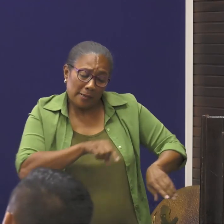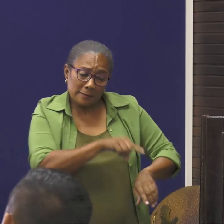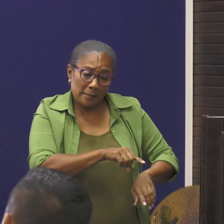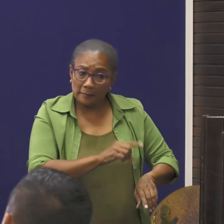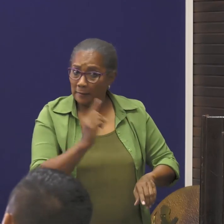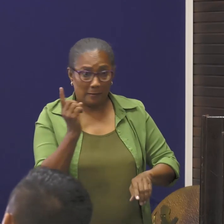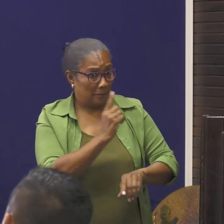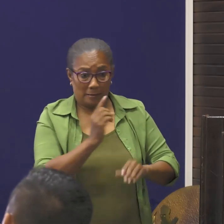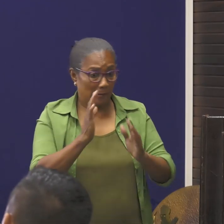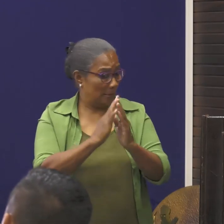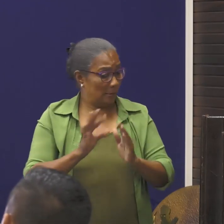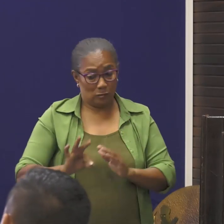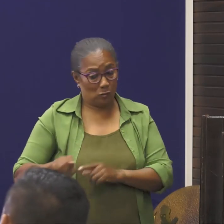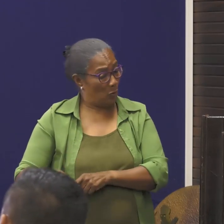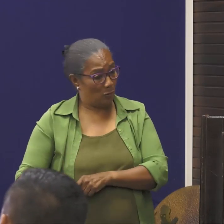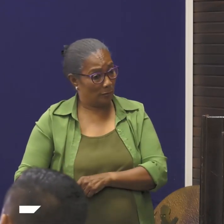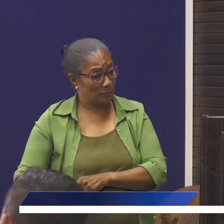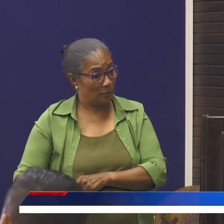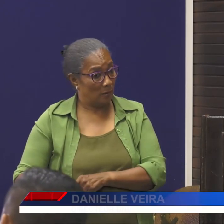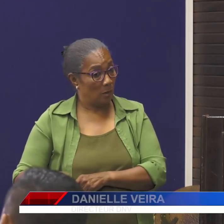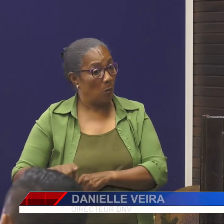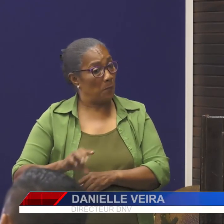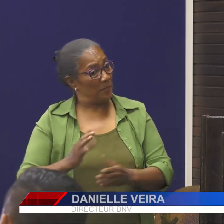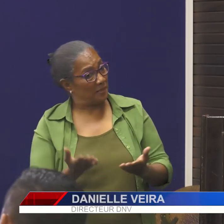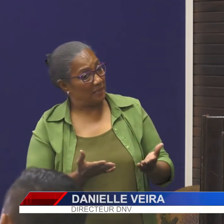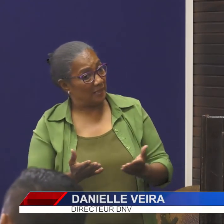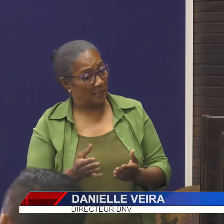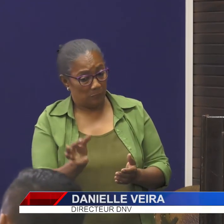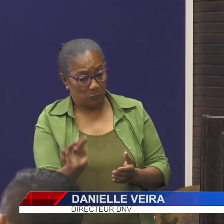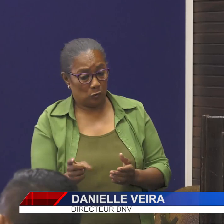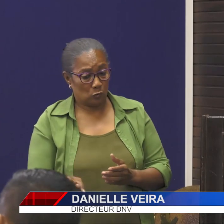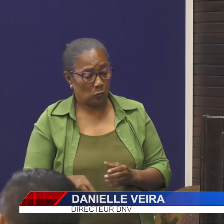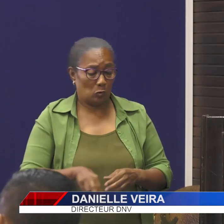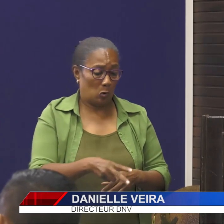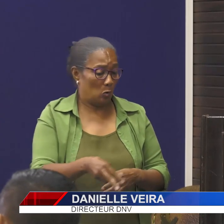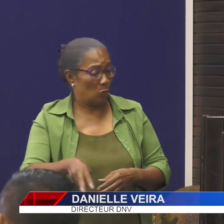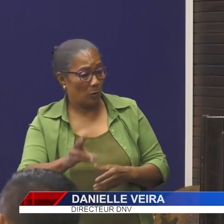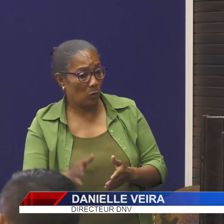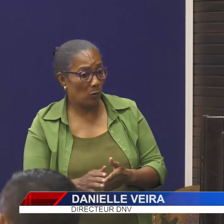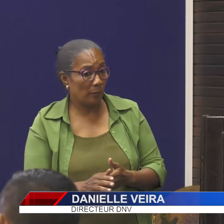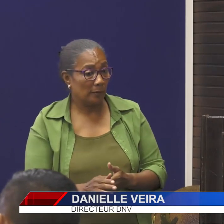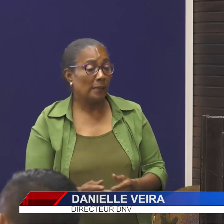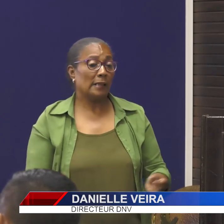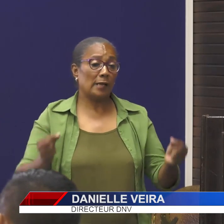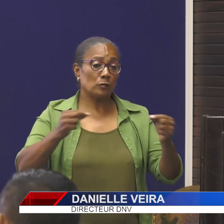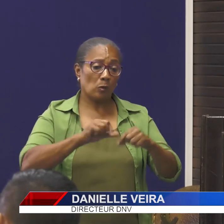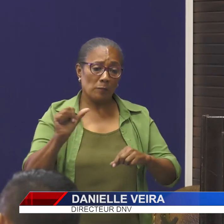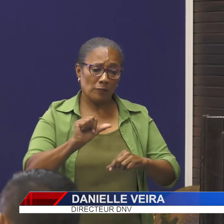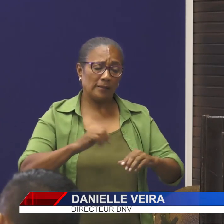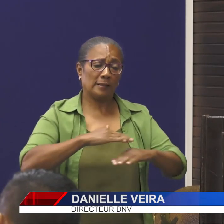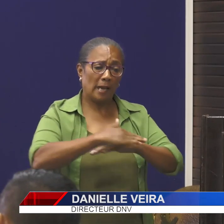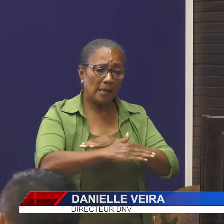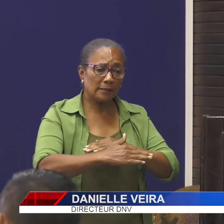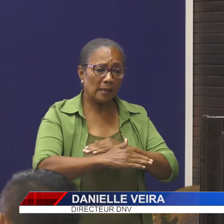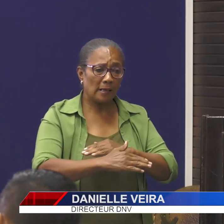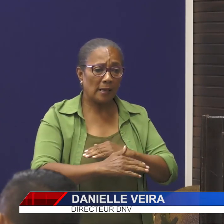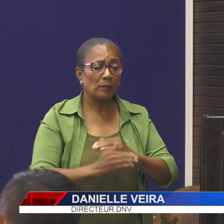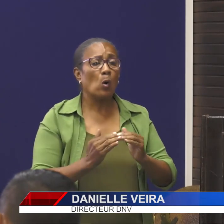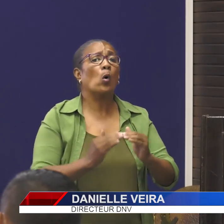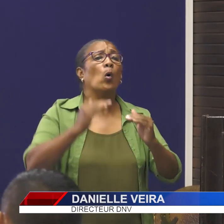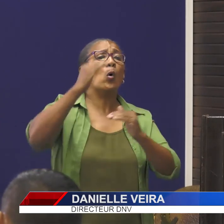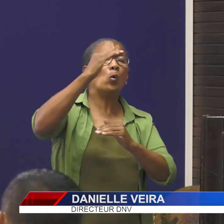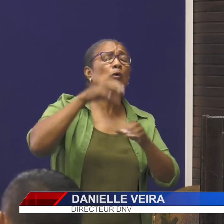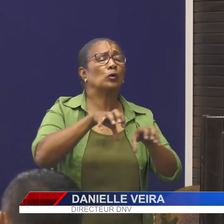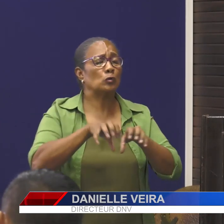thuis bij u, waar mogelijkerwijs iemand van uw land kan lopen. Dus, of ik me bovenaan kondrepen, dat is aan elkaar hoog